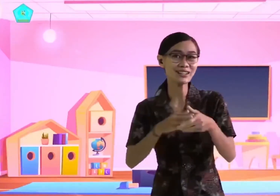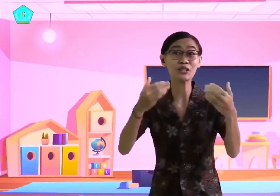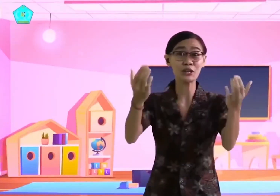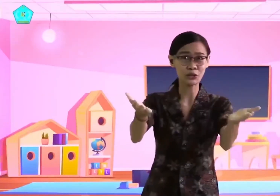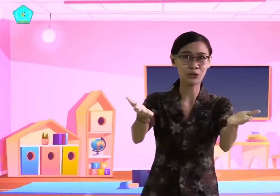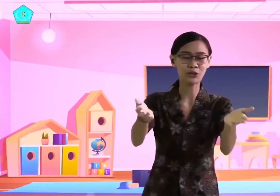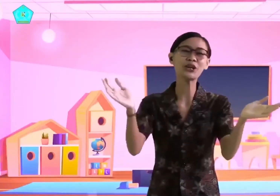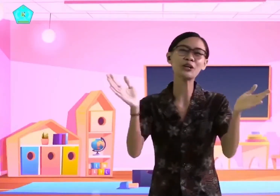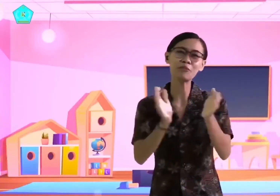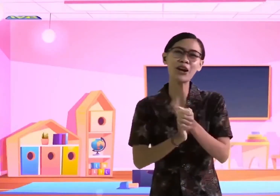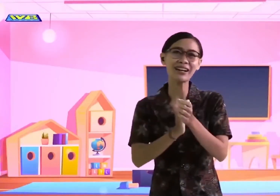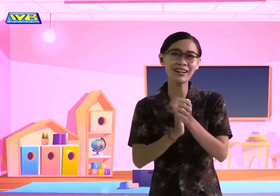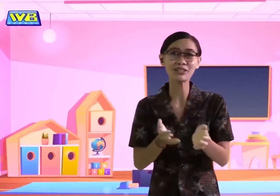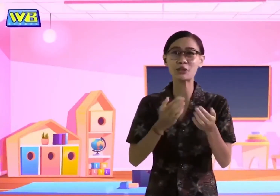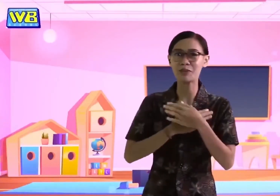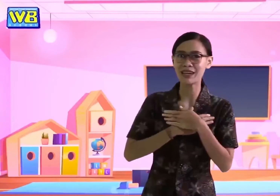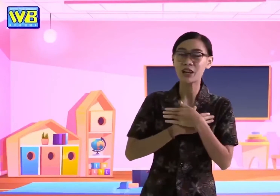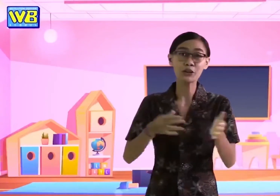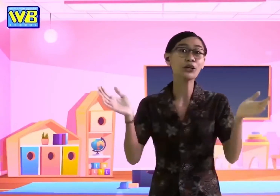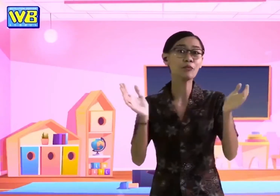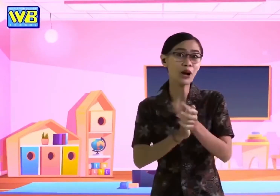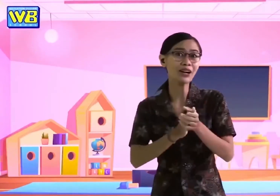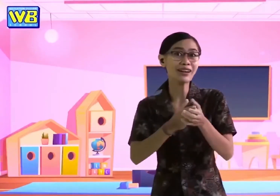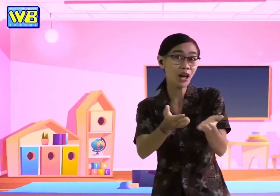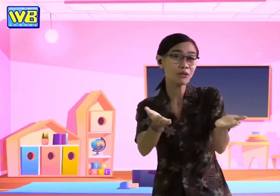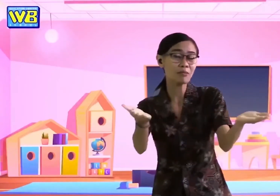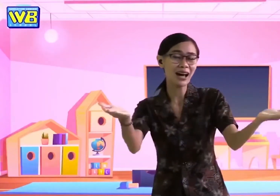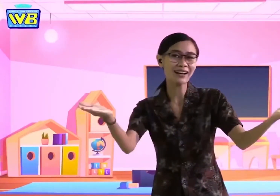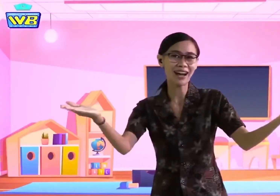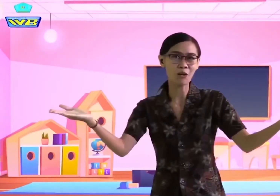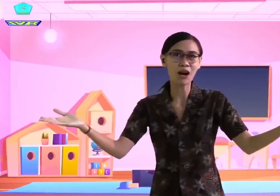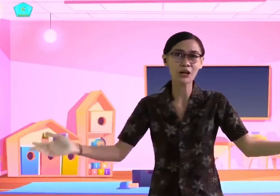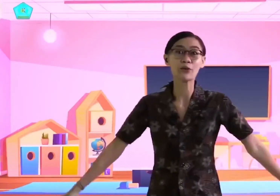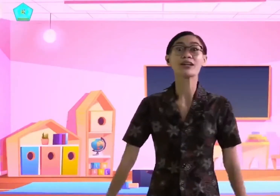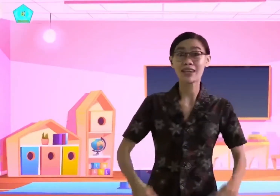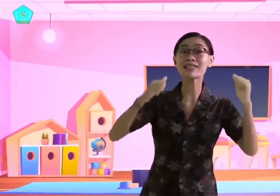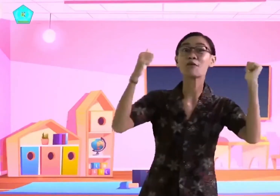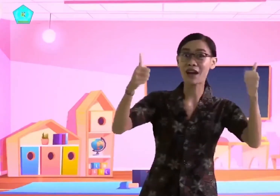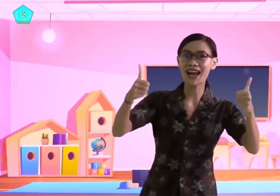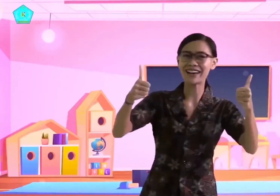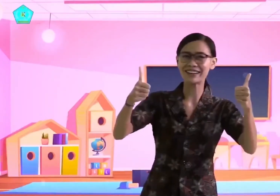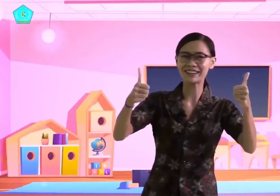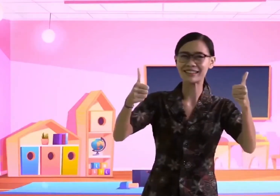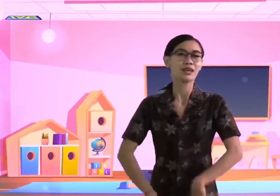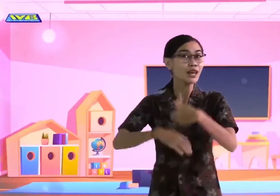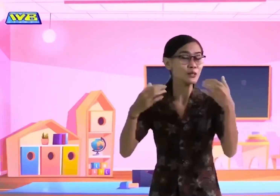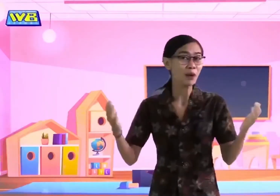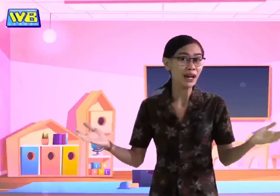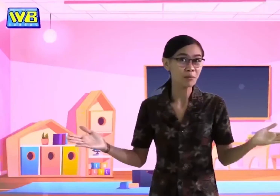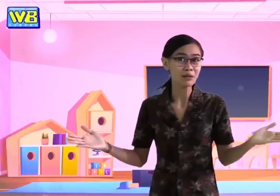to you, good morning to me, good morning everybody, how are you? Just fine. Supaya lebih